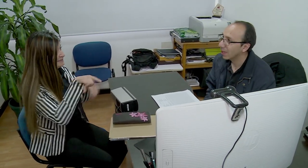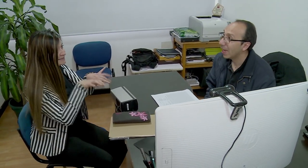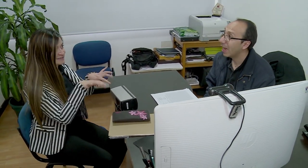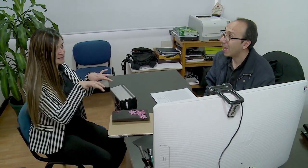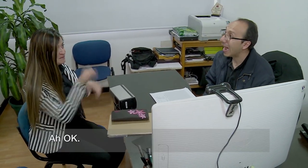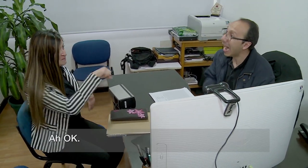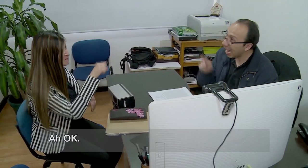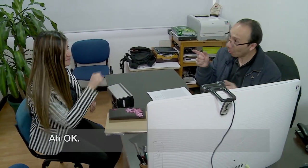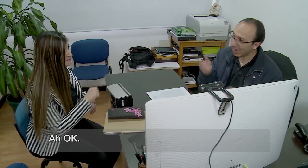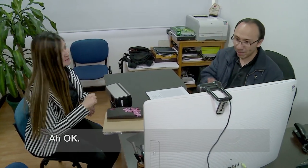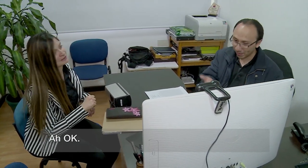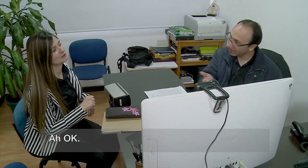Ah, ok.